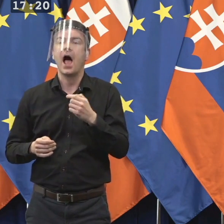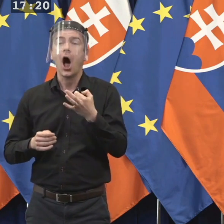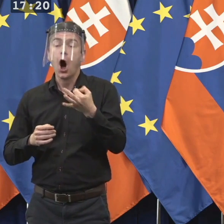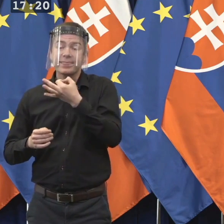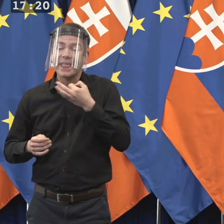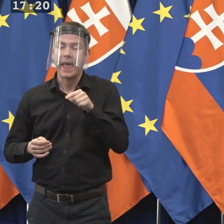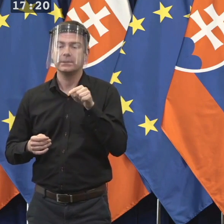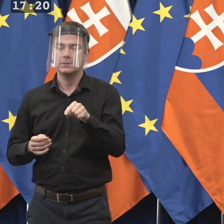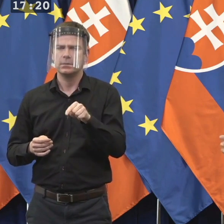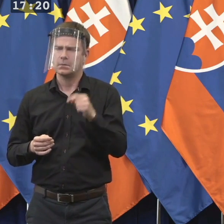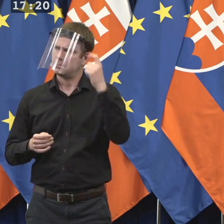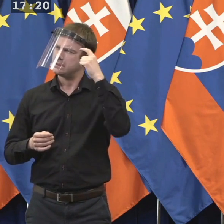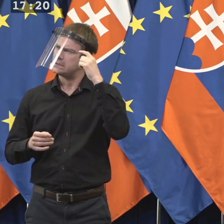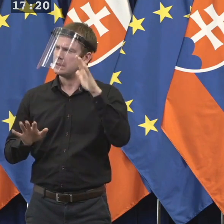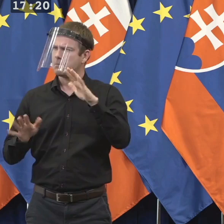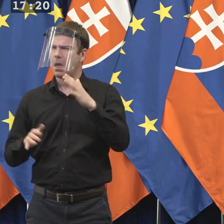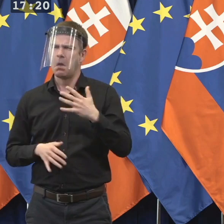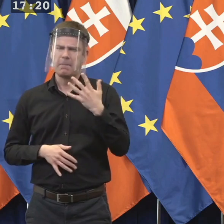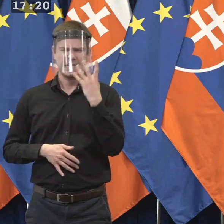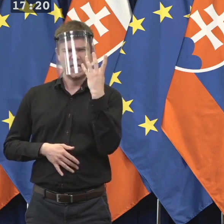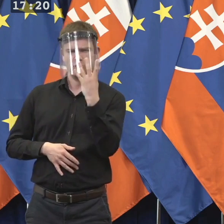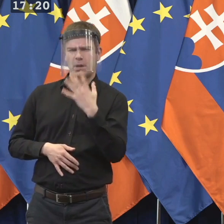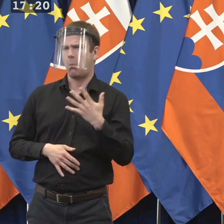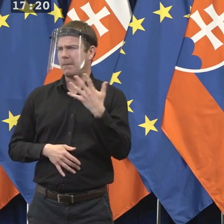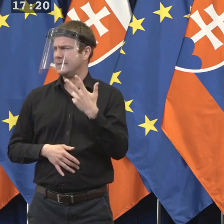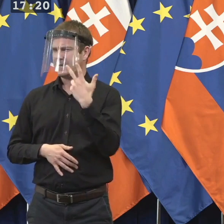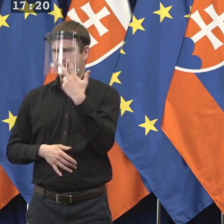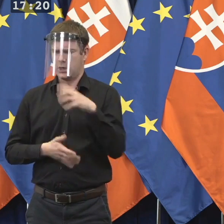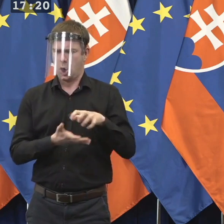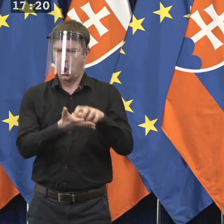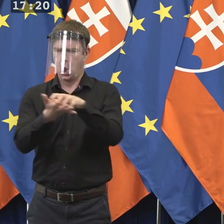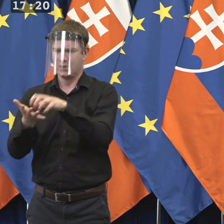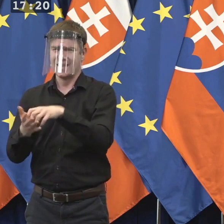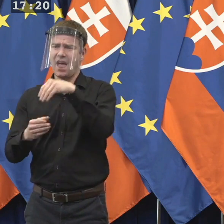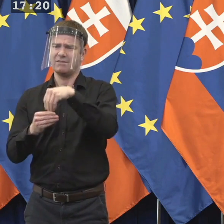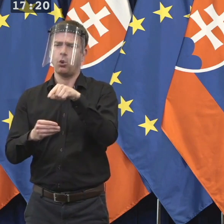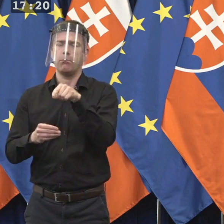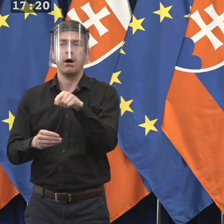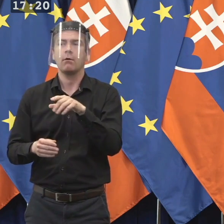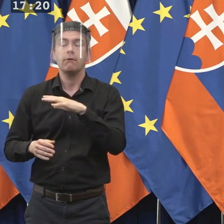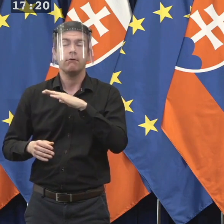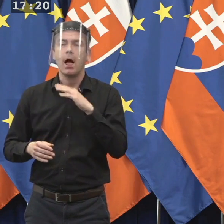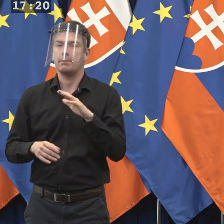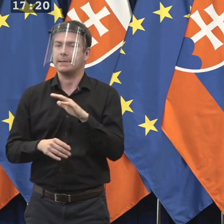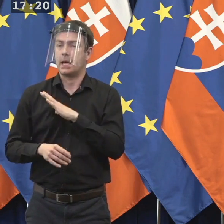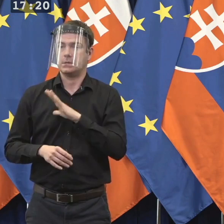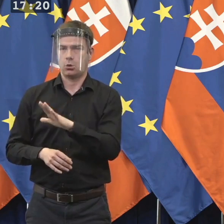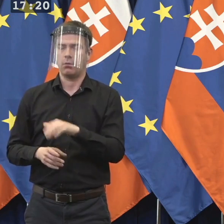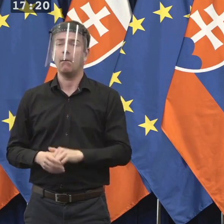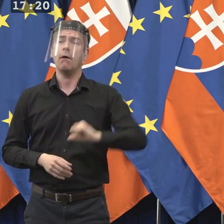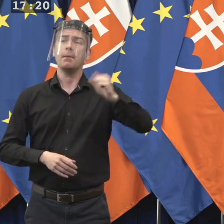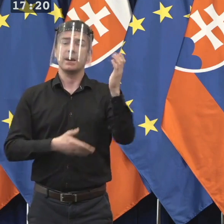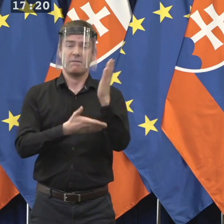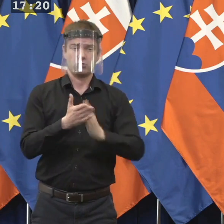identifikovaných, ale sú tam vlastne tri takéto kategórie. Takže tá prvá fáza, myslím si, že bola veľmi úspešná, najmä